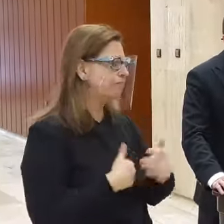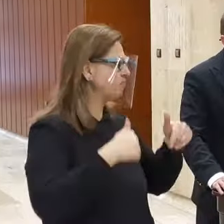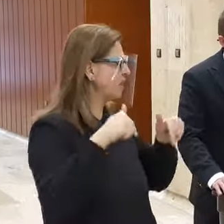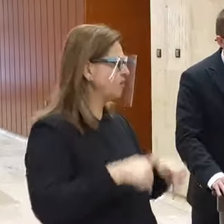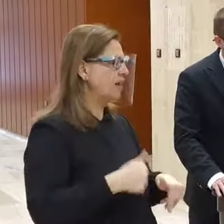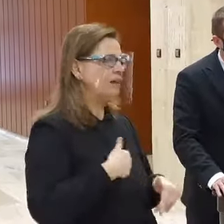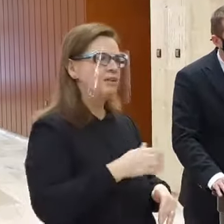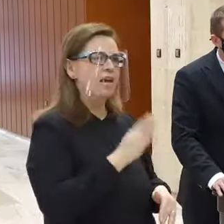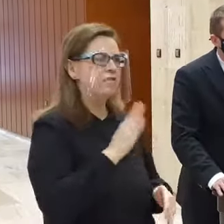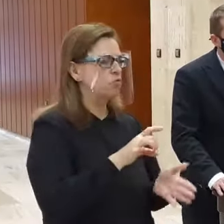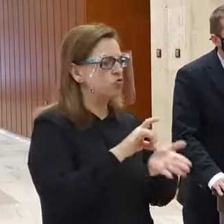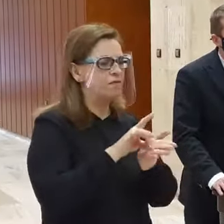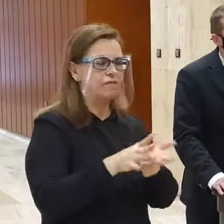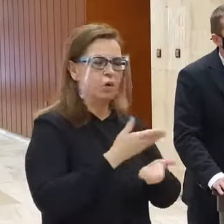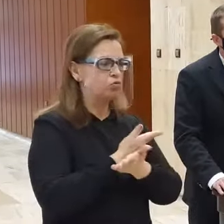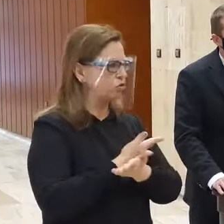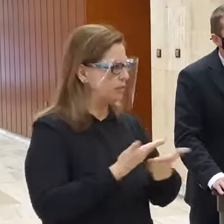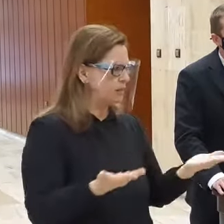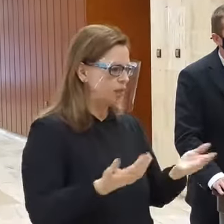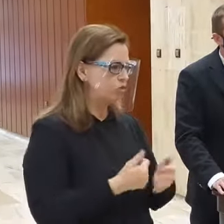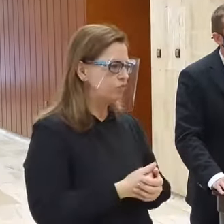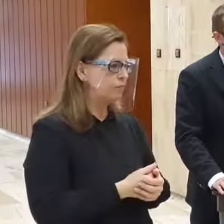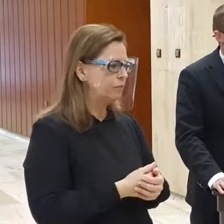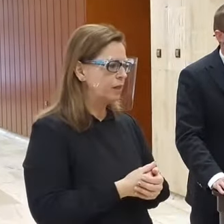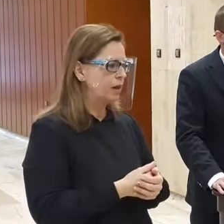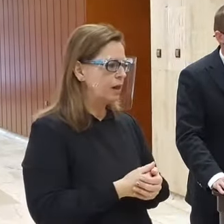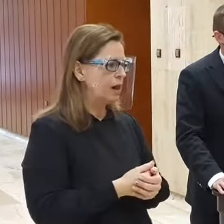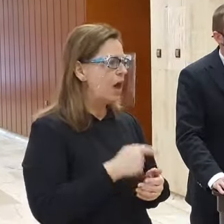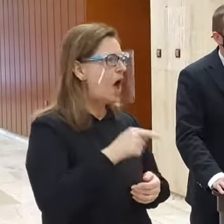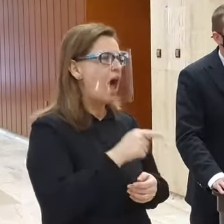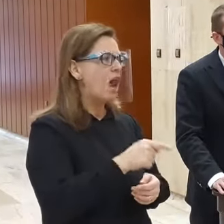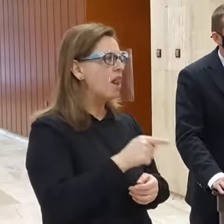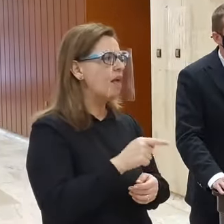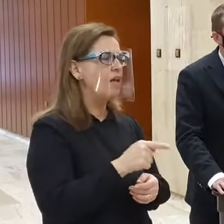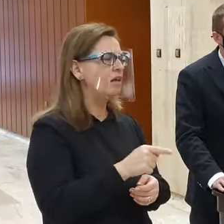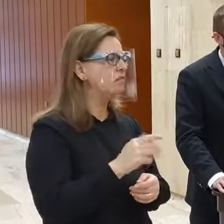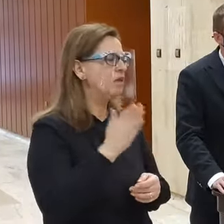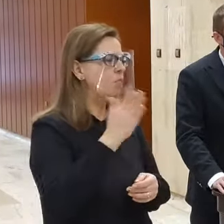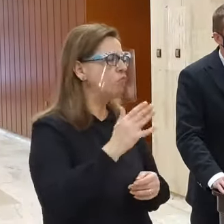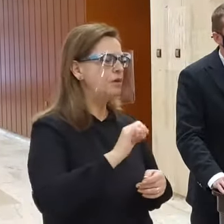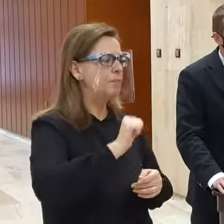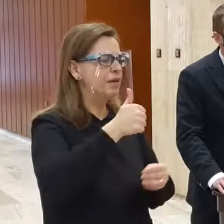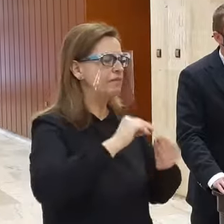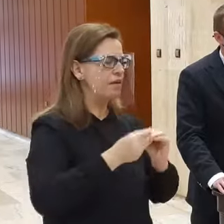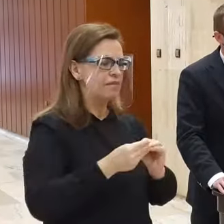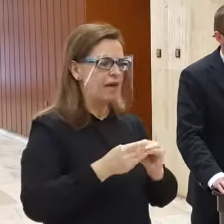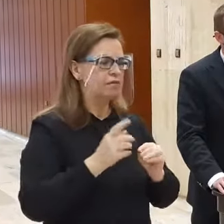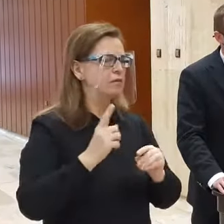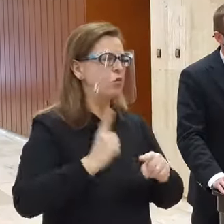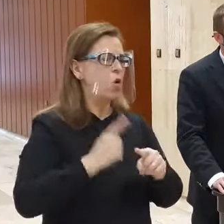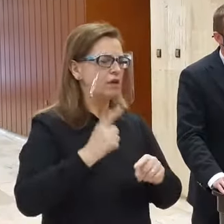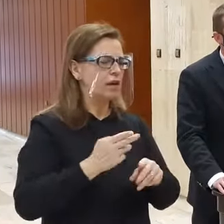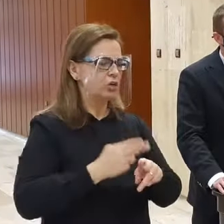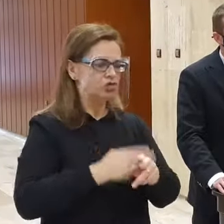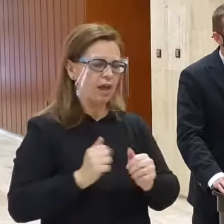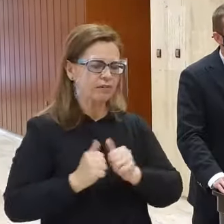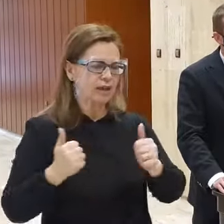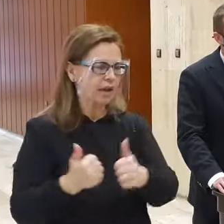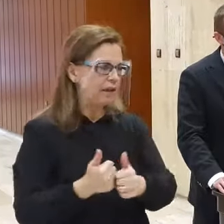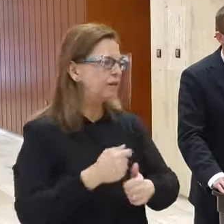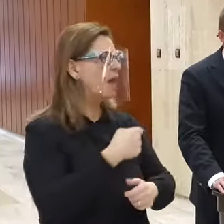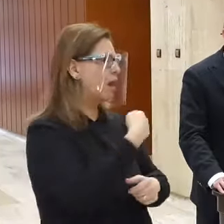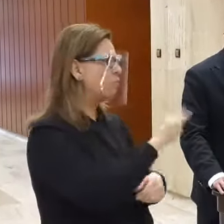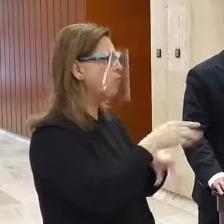žiadna alternatíva, ale prvé kroky nebudú súvisieť bezprosredne so štátnou karanténou. Detaily vám o tom určite povedal pán minister zdravotníctva.